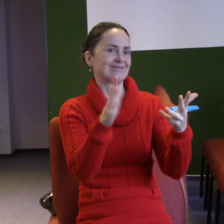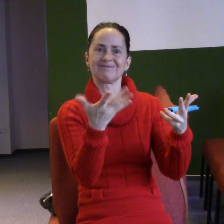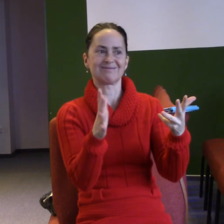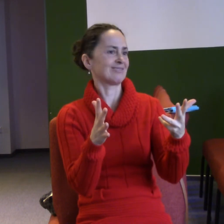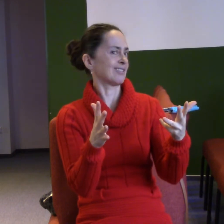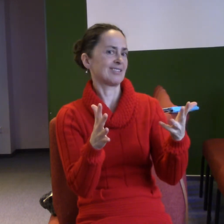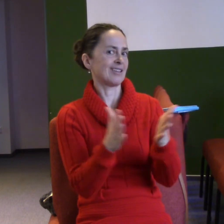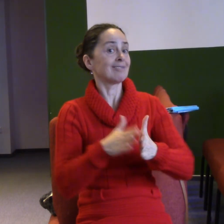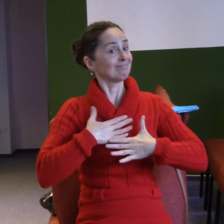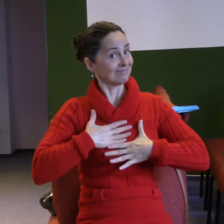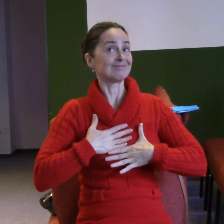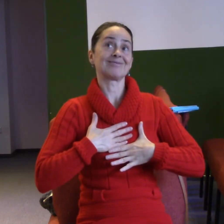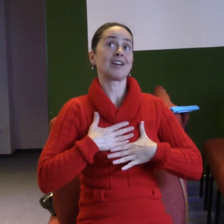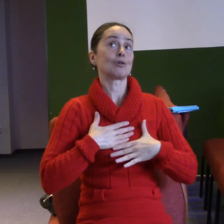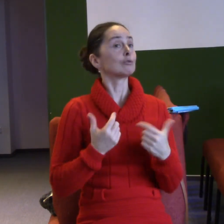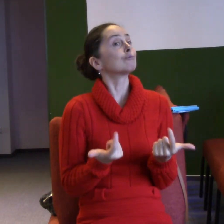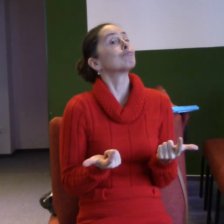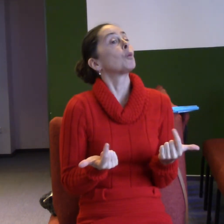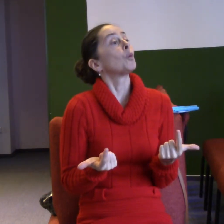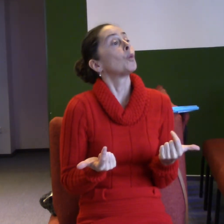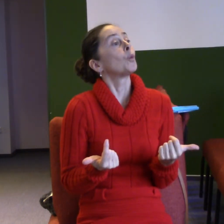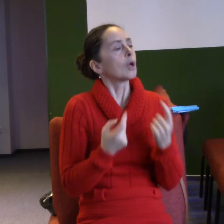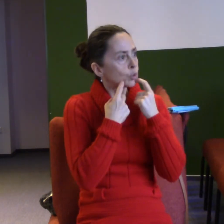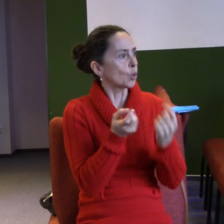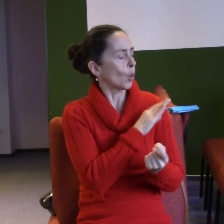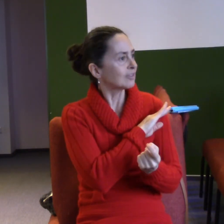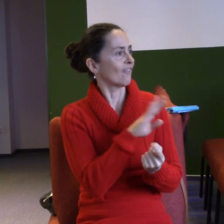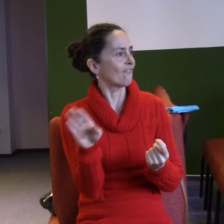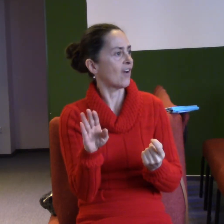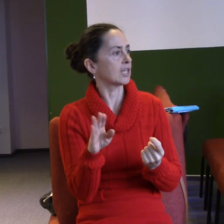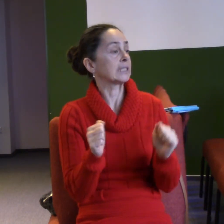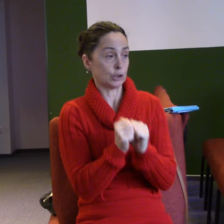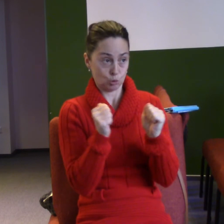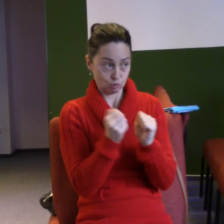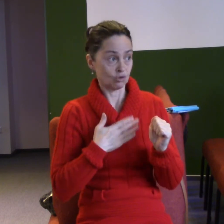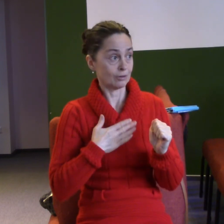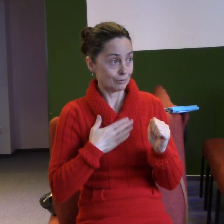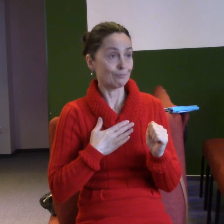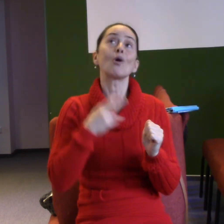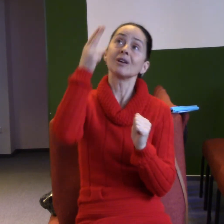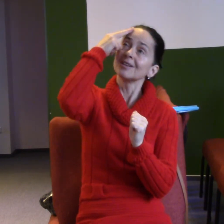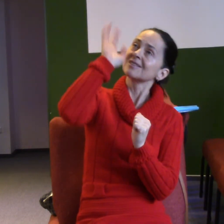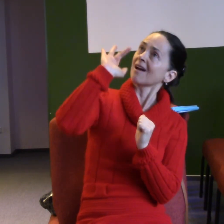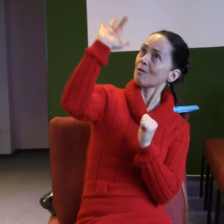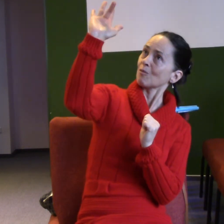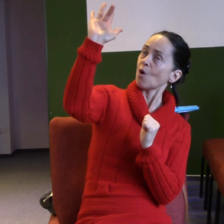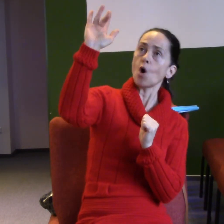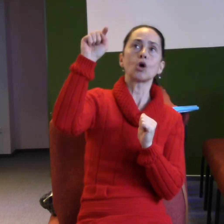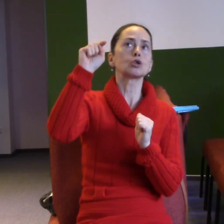Tu radost dává duch Boží. Ale moje zkušenost a to, jak znám Boha, je, že tam není žádná podmínka,